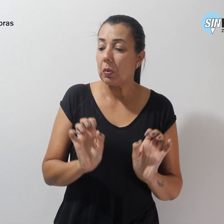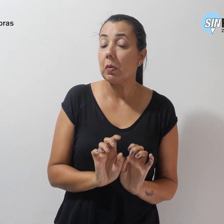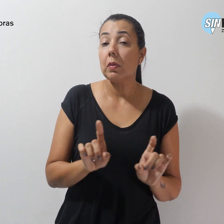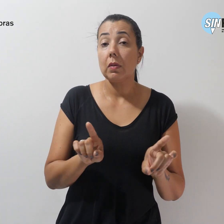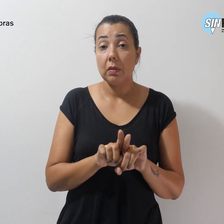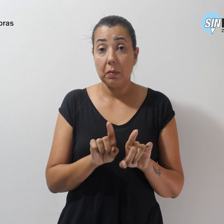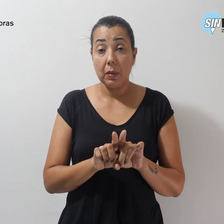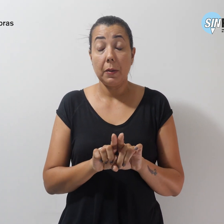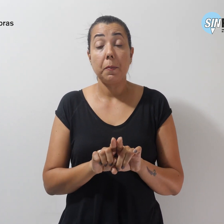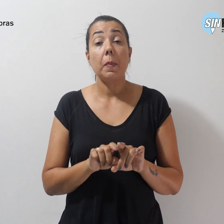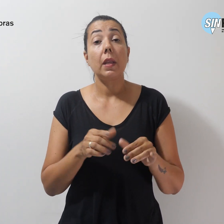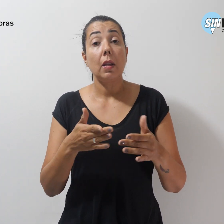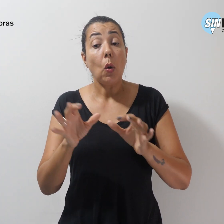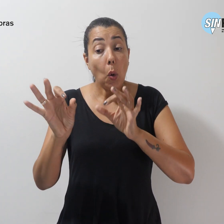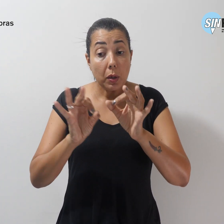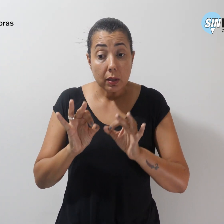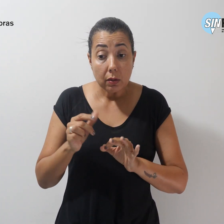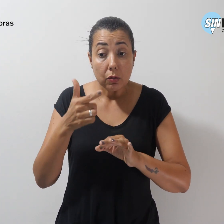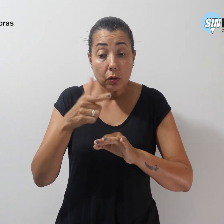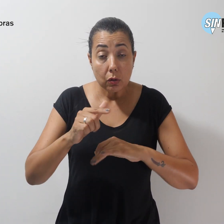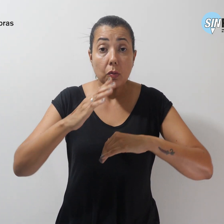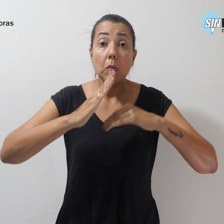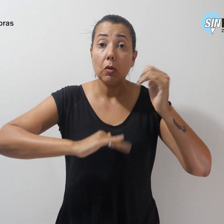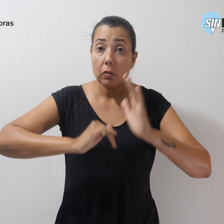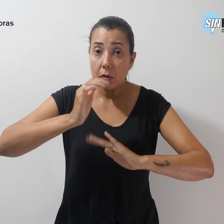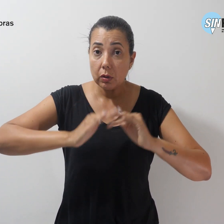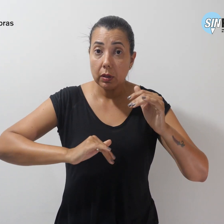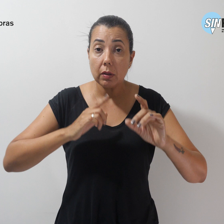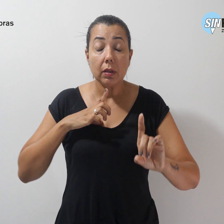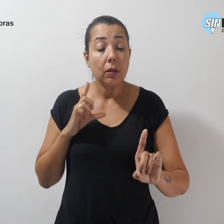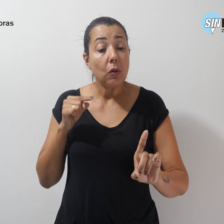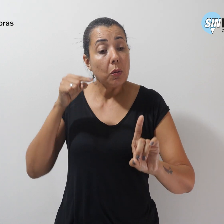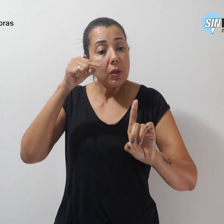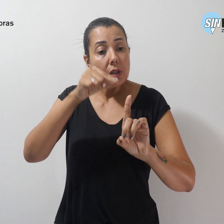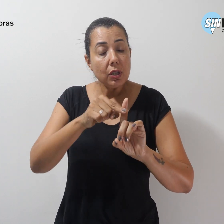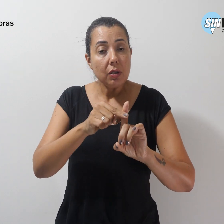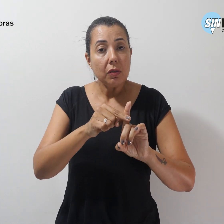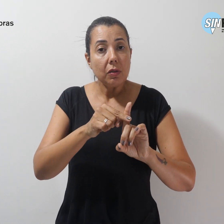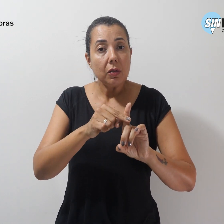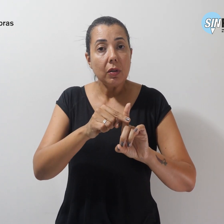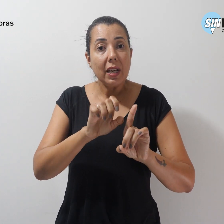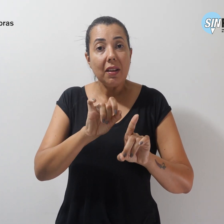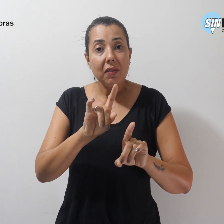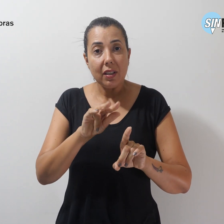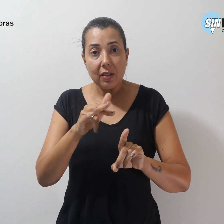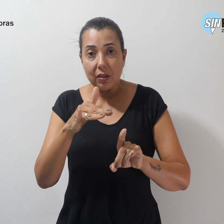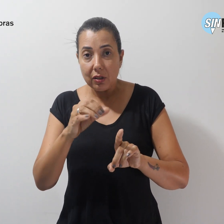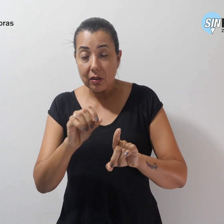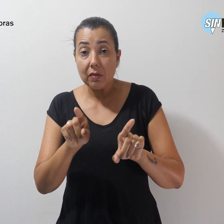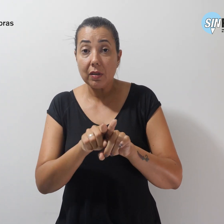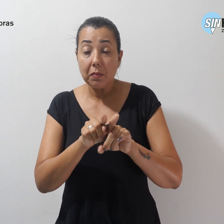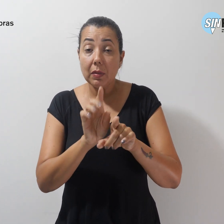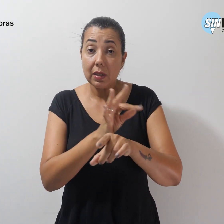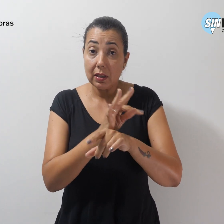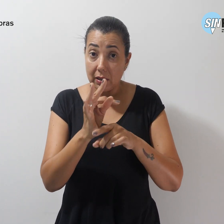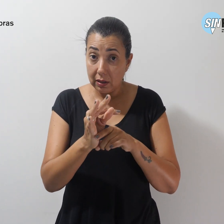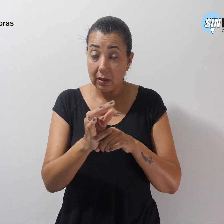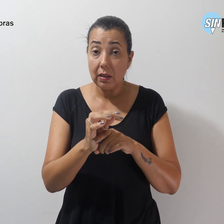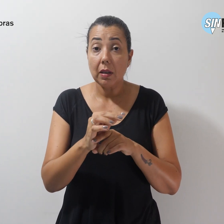reestruturação da carreira atinge efetivos e contratos temporários, ativos e